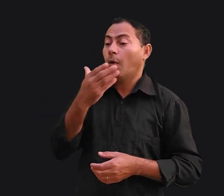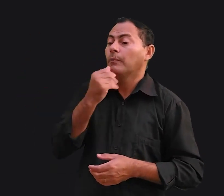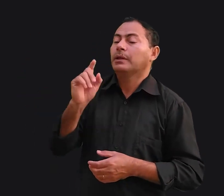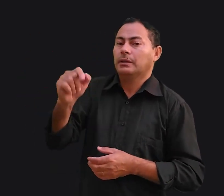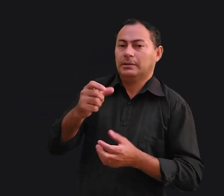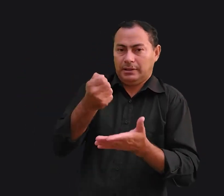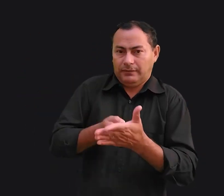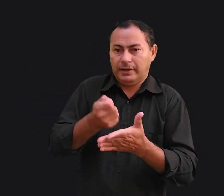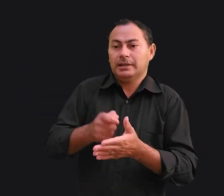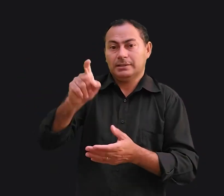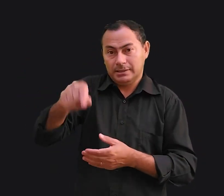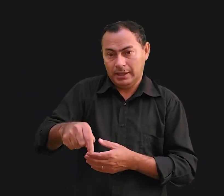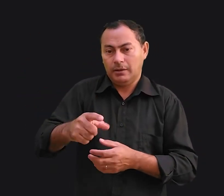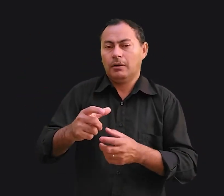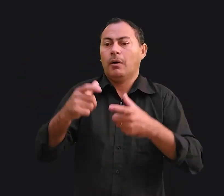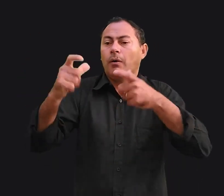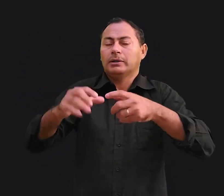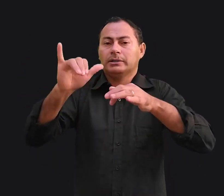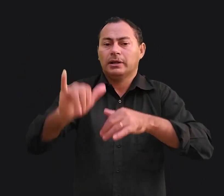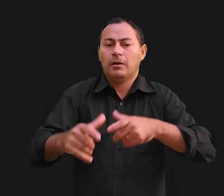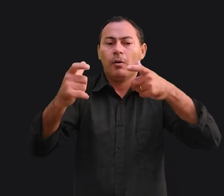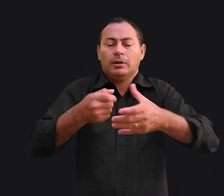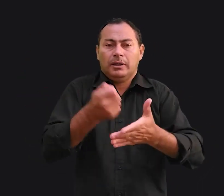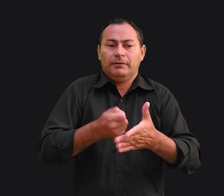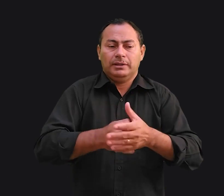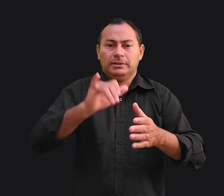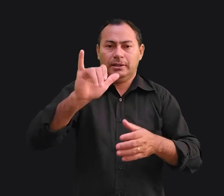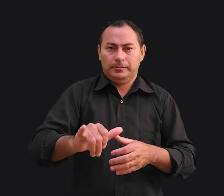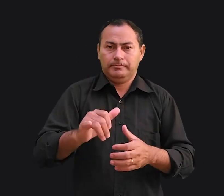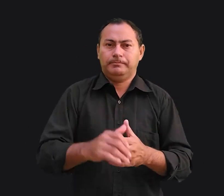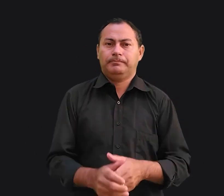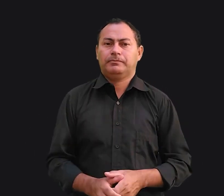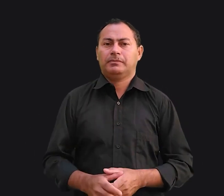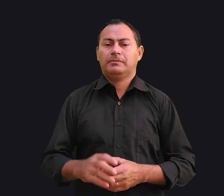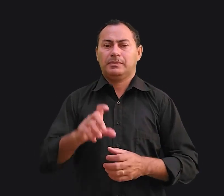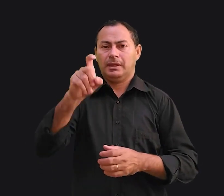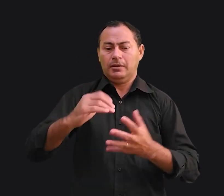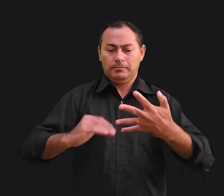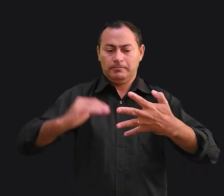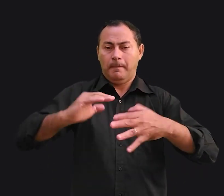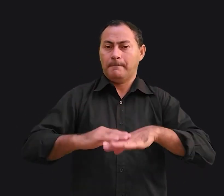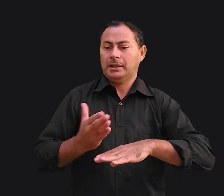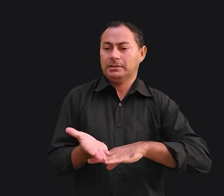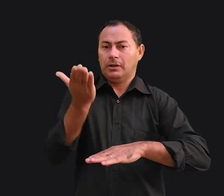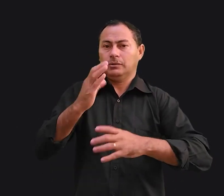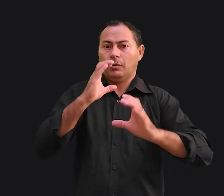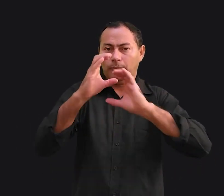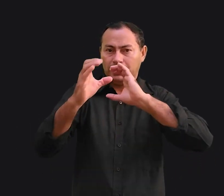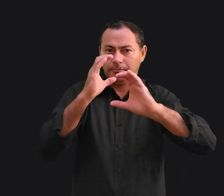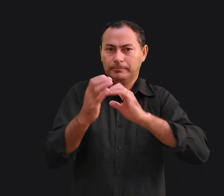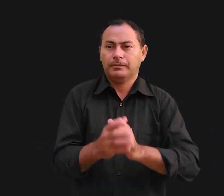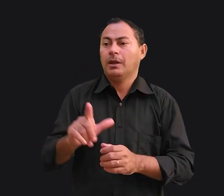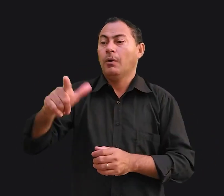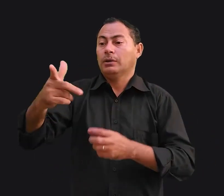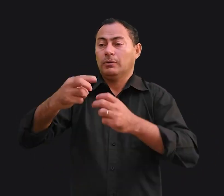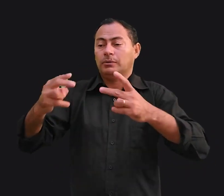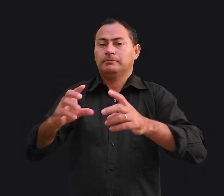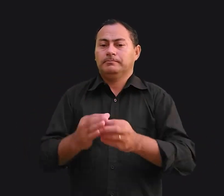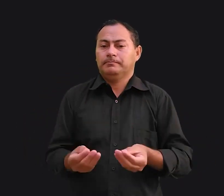e deveria ser e onde está e onde deveria estar. Este seria um nível mais alto de comunicação. Outra coisa que estabelece